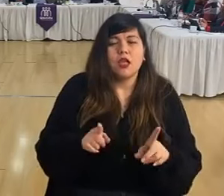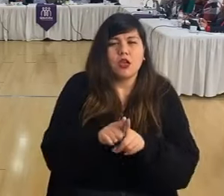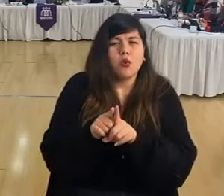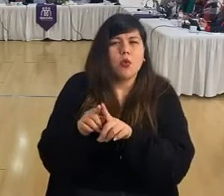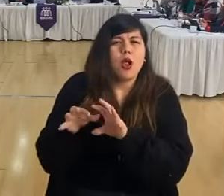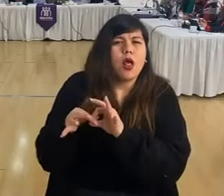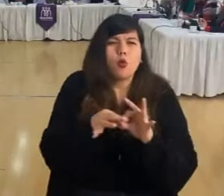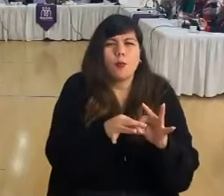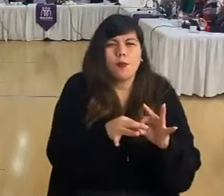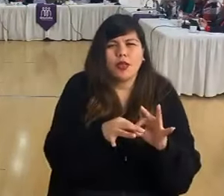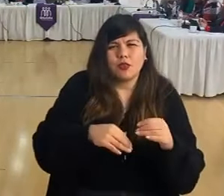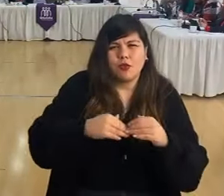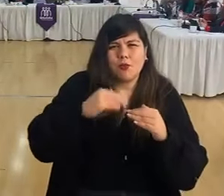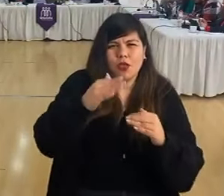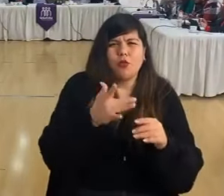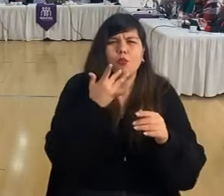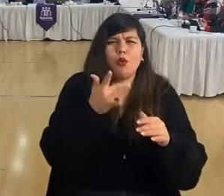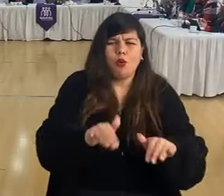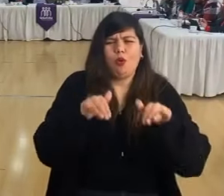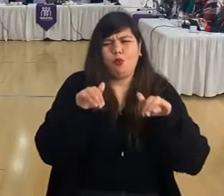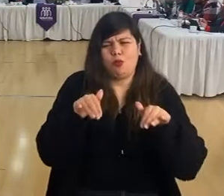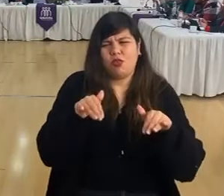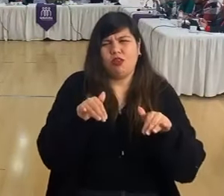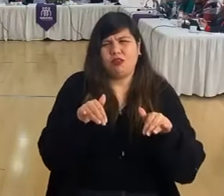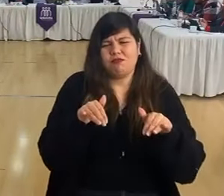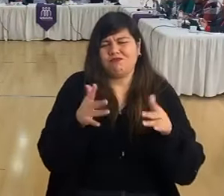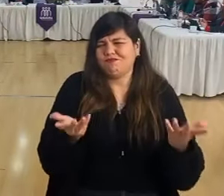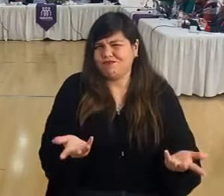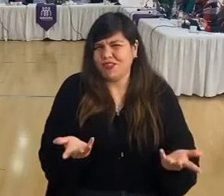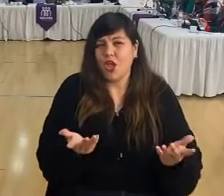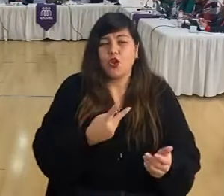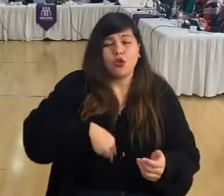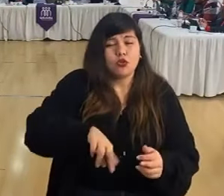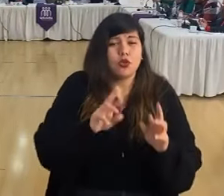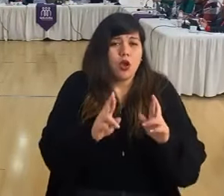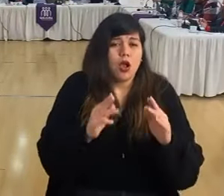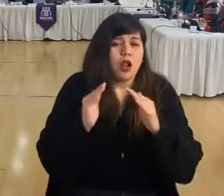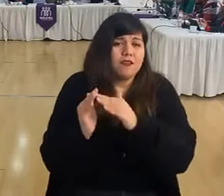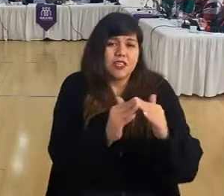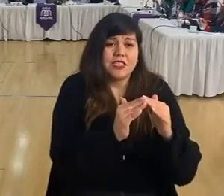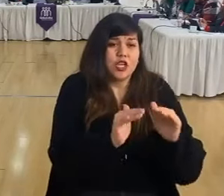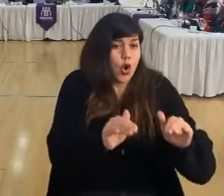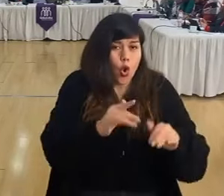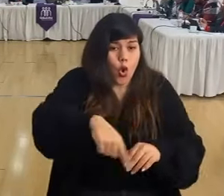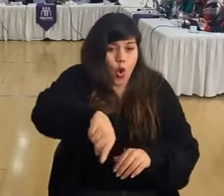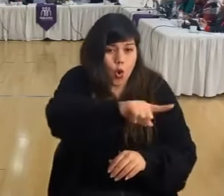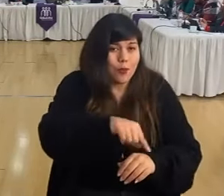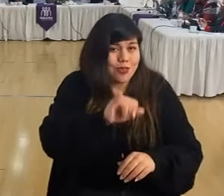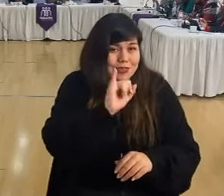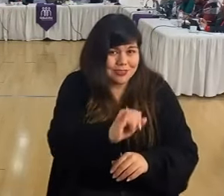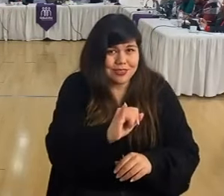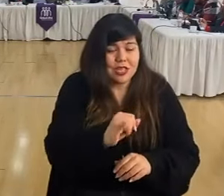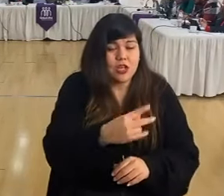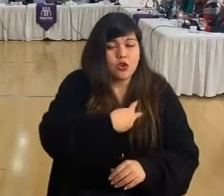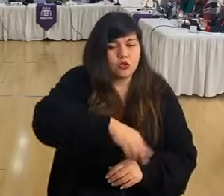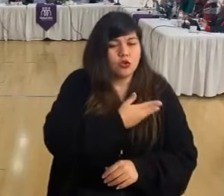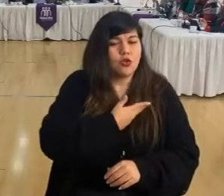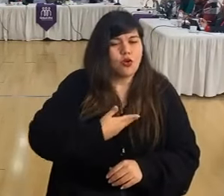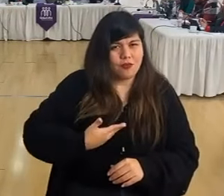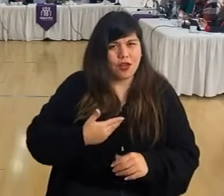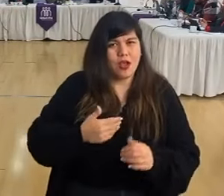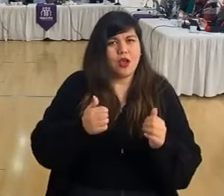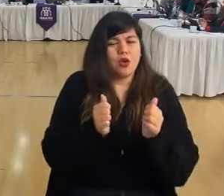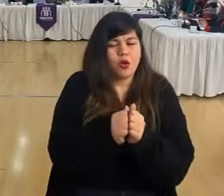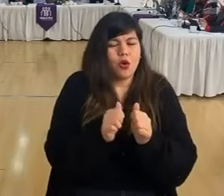argumento quizás mayor que el de la comodidad, porque nosotros esperamos que nuestros vecinos estén cómodos, que nosotros tengamos que gobernar con